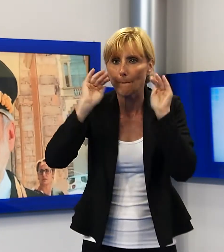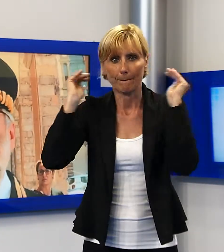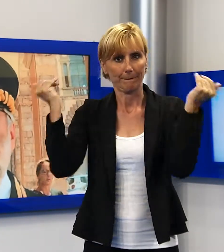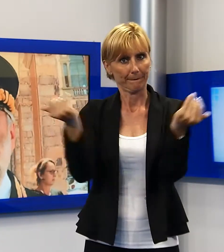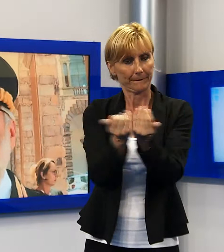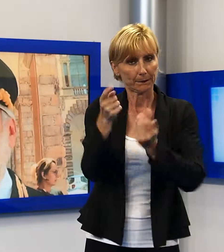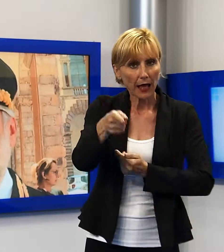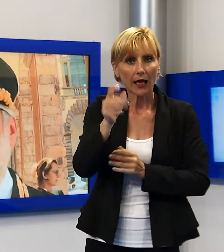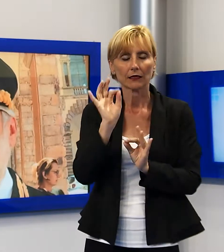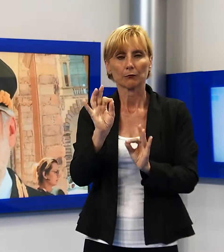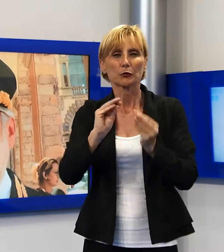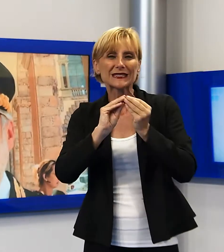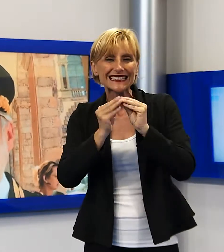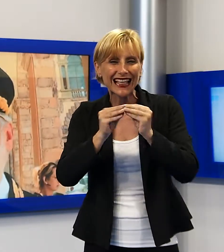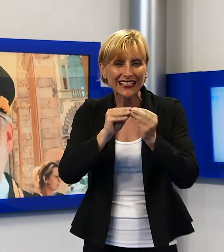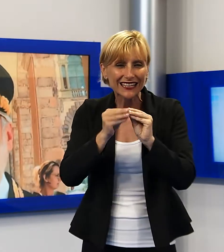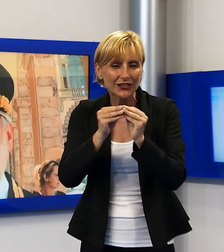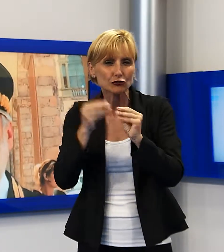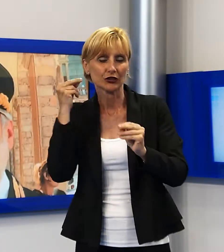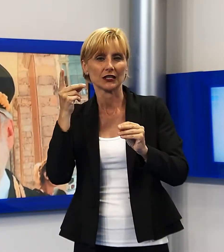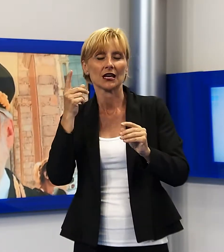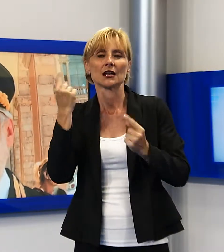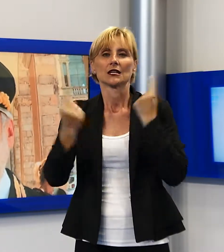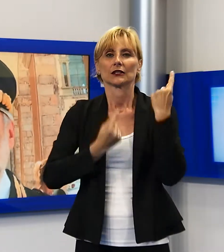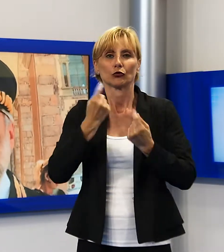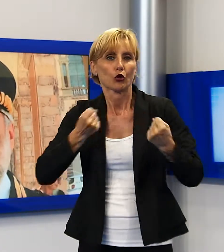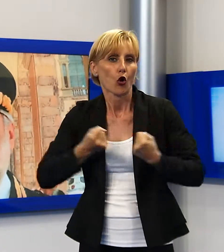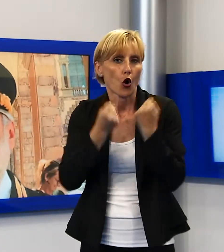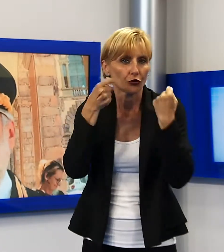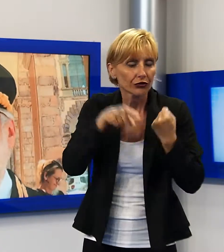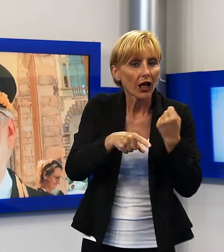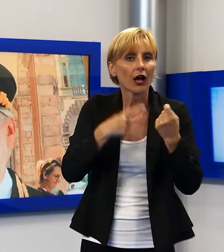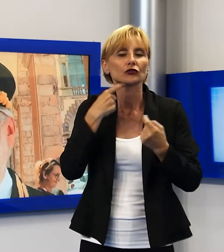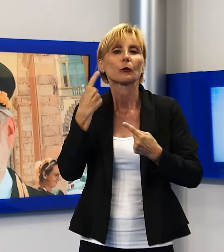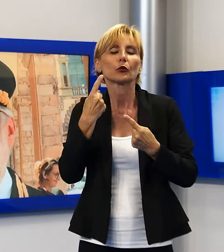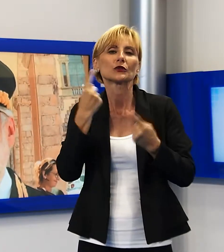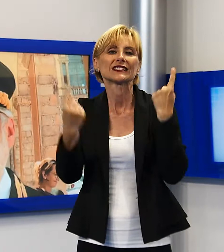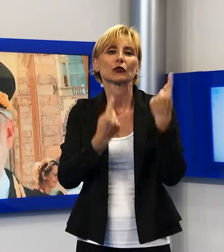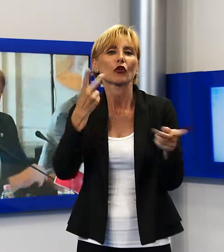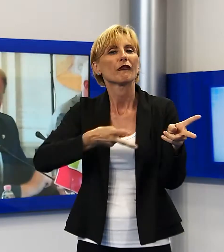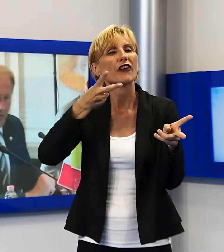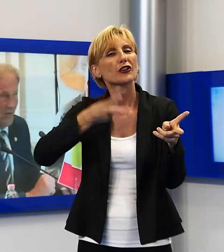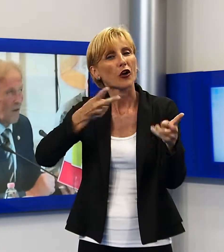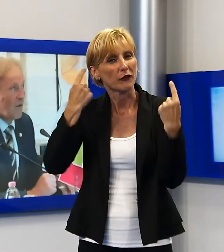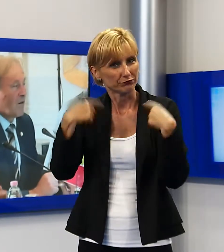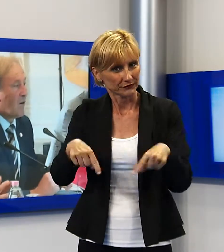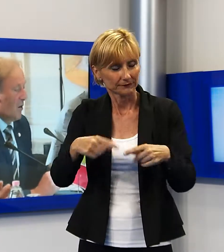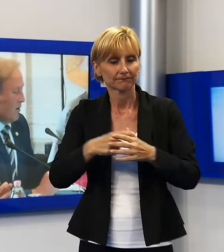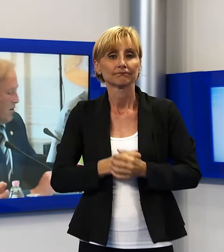sono le strategie, i mezzi di contrasto, i fenomeni che avvengono in ambito ferroviario. La provincia di Lucca purtroppo